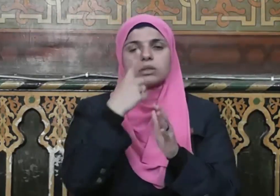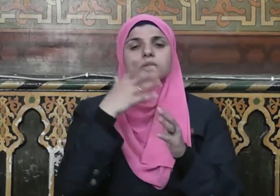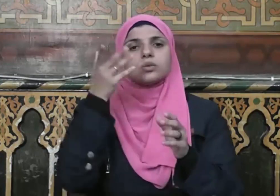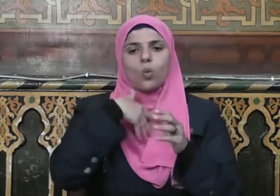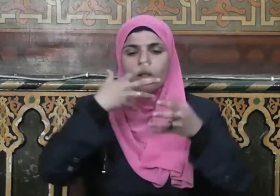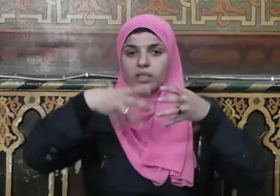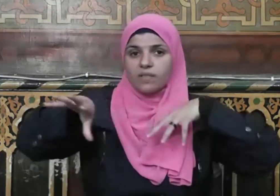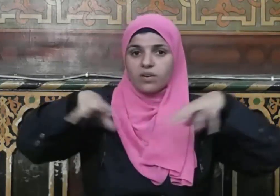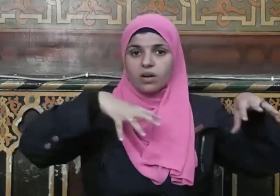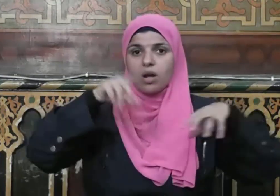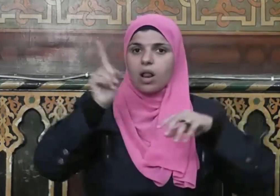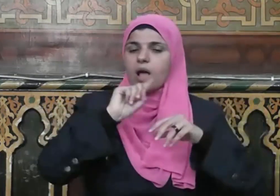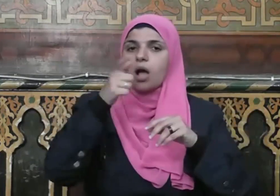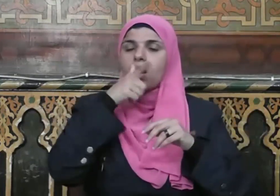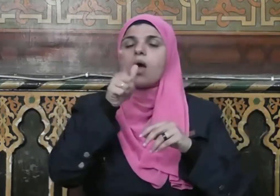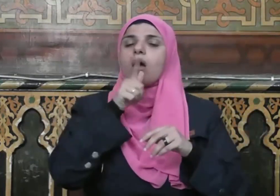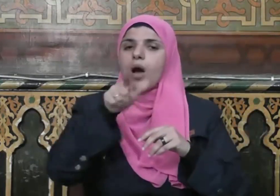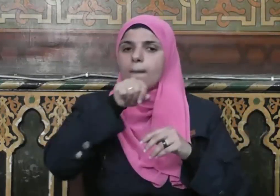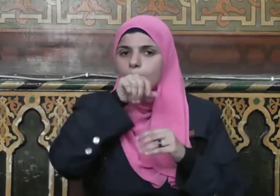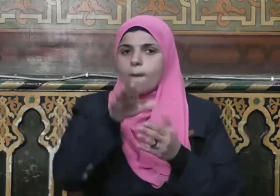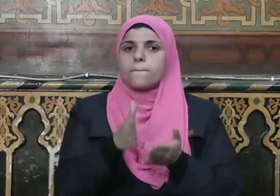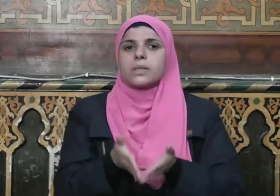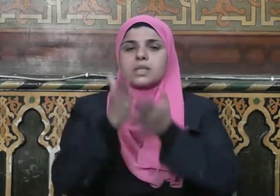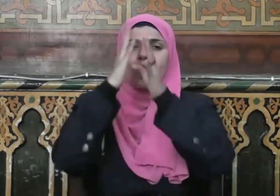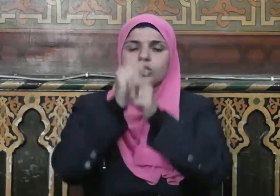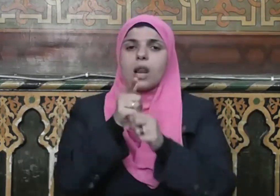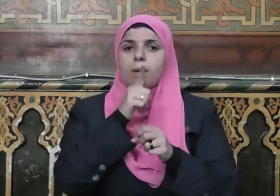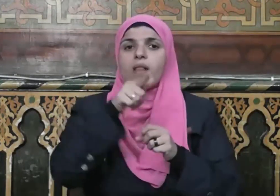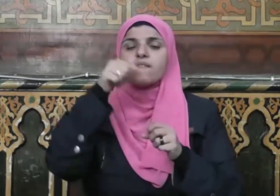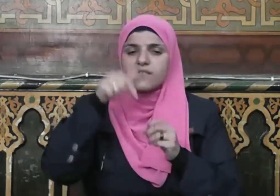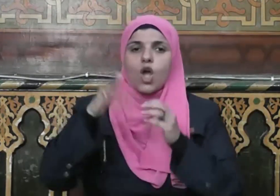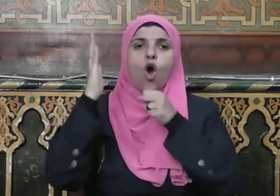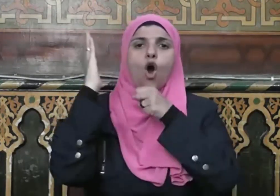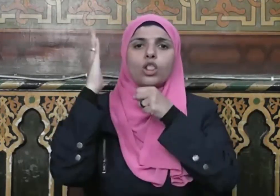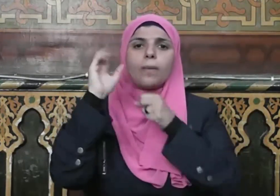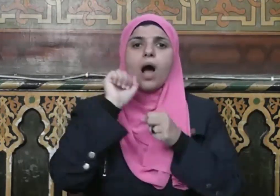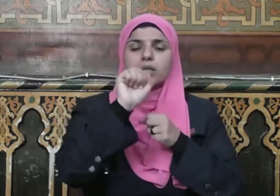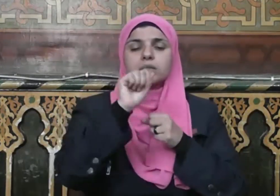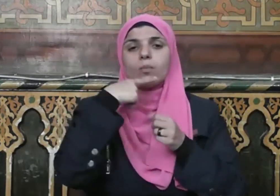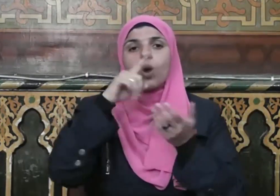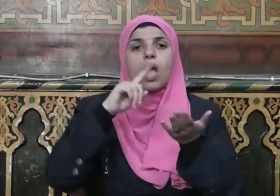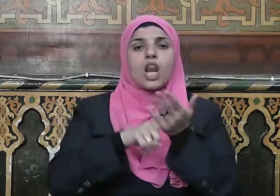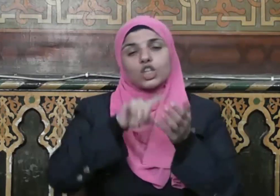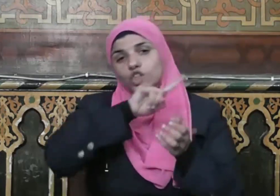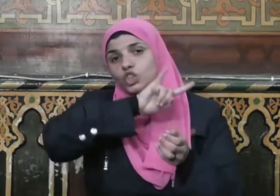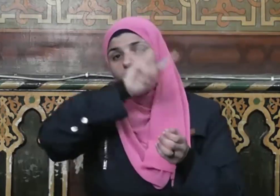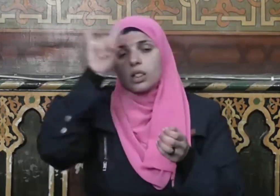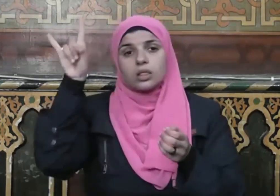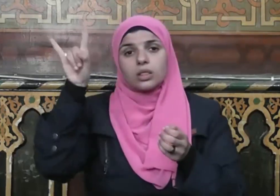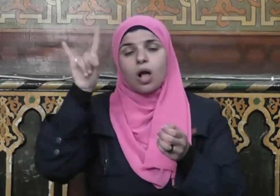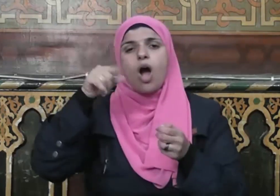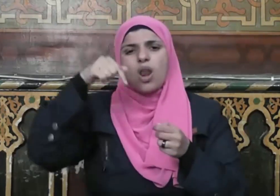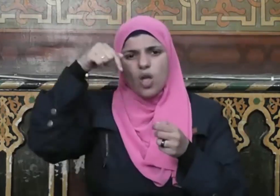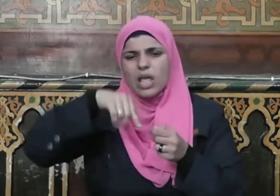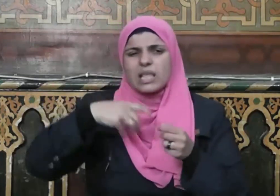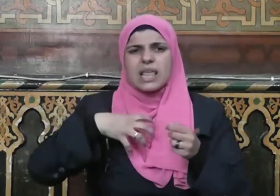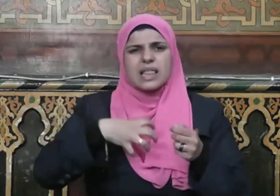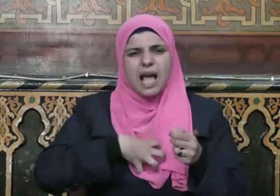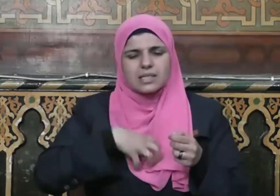والتحذير من الفرقة حيث قال صلى الله عليه وسلم في خطبته إن الشيطان قد